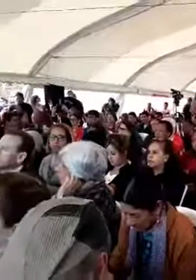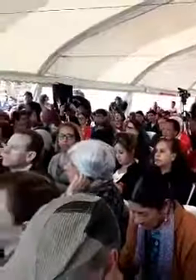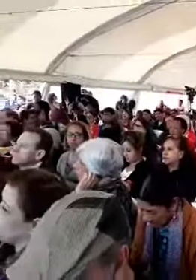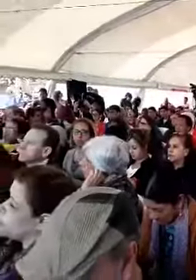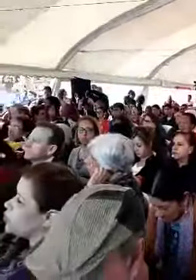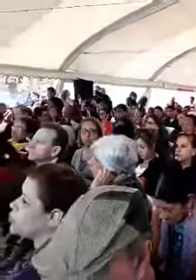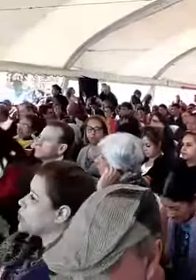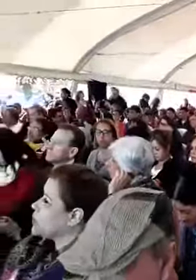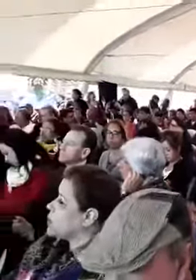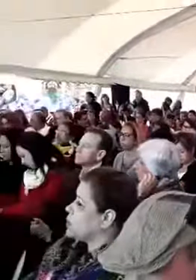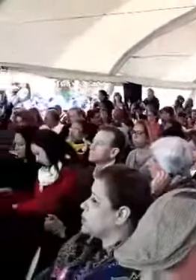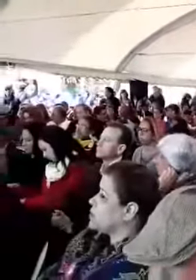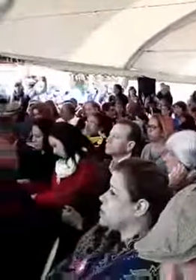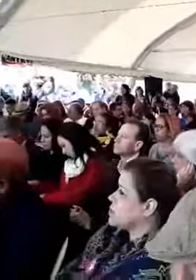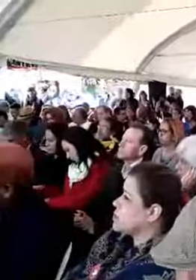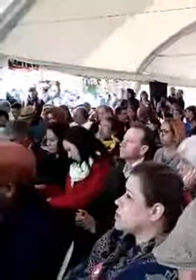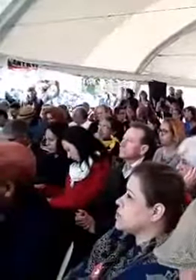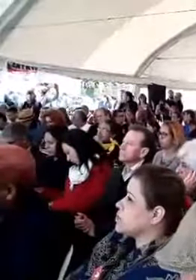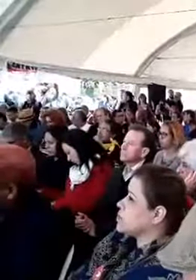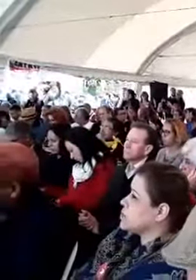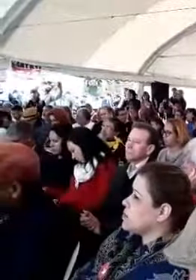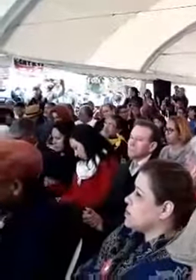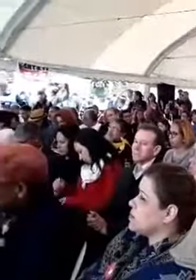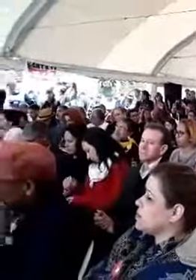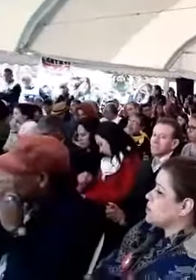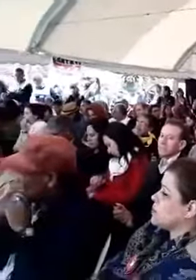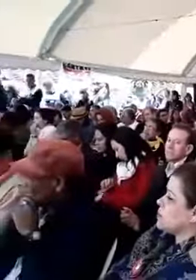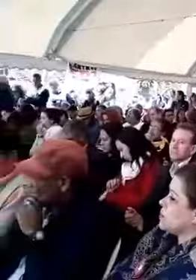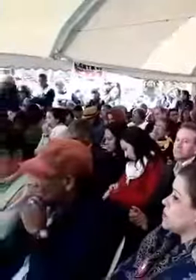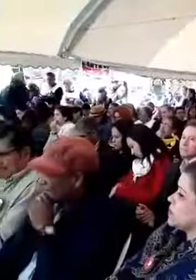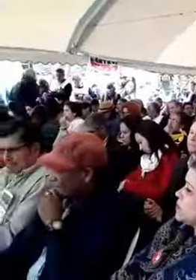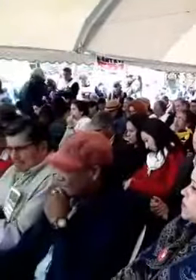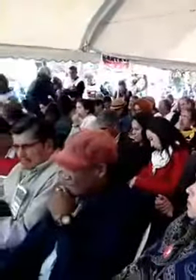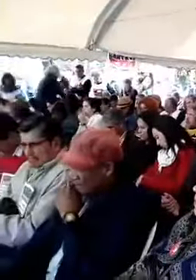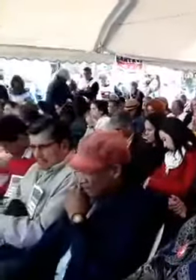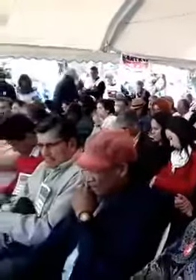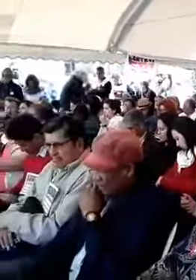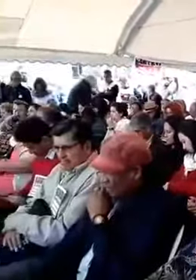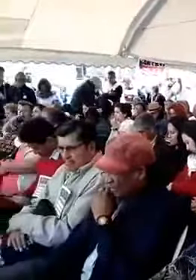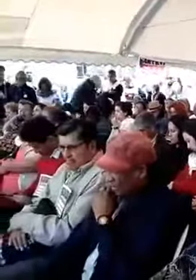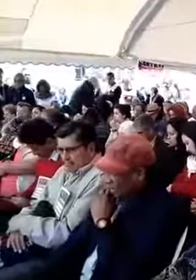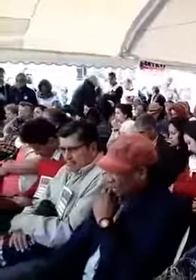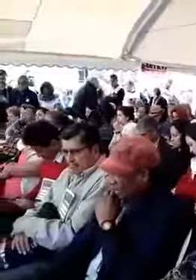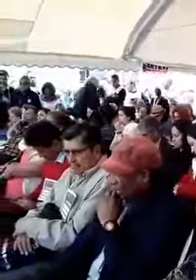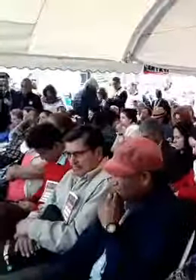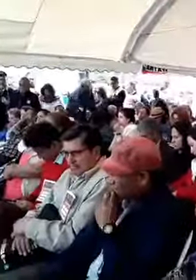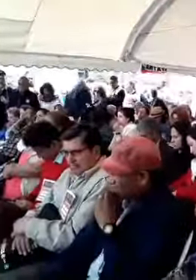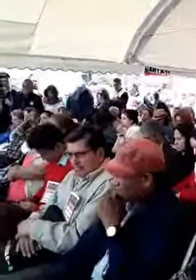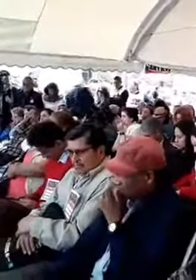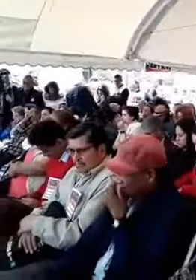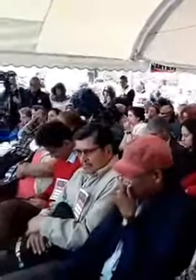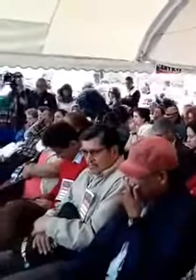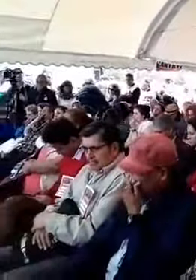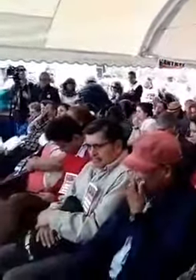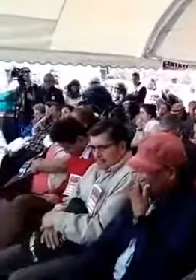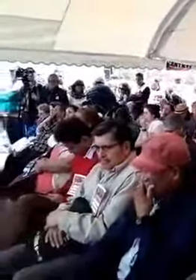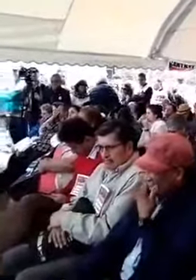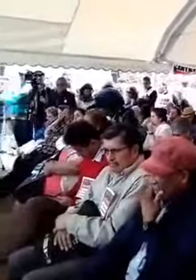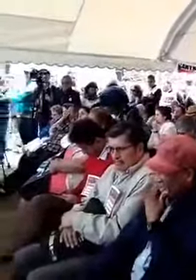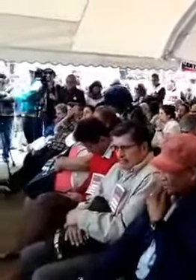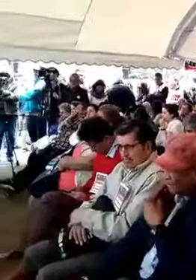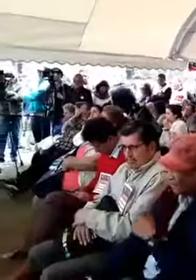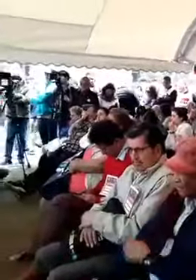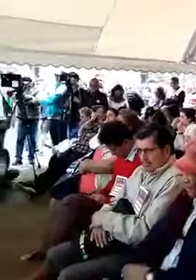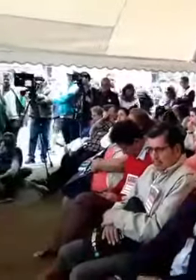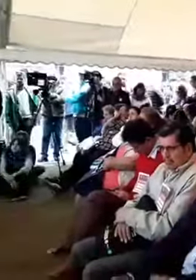articulação destes partidos políticos que se oponem ao neoliberalismo, ao imperialismo e